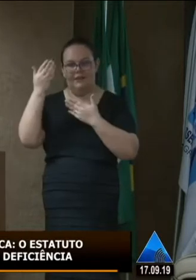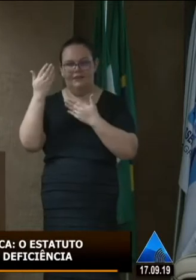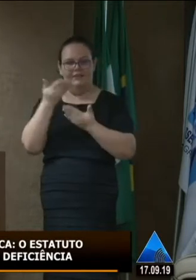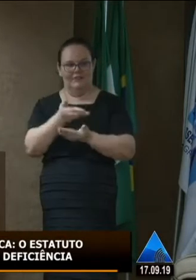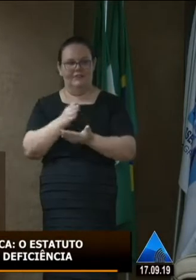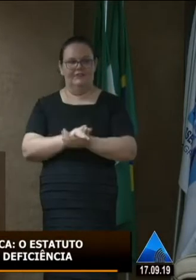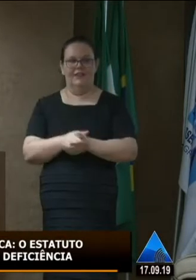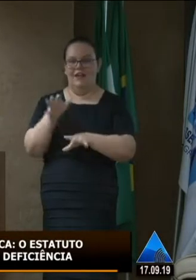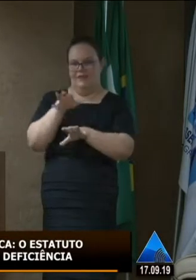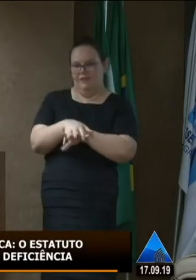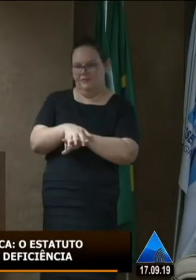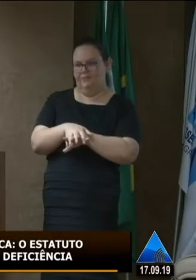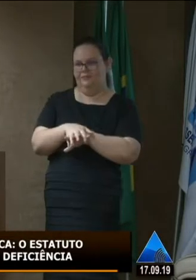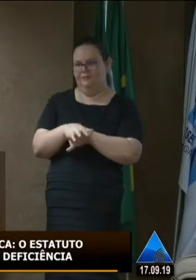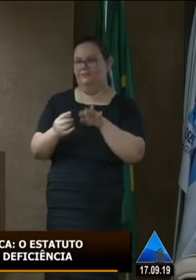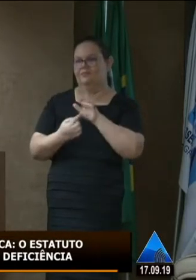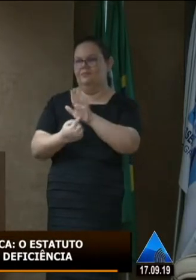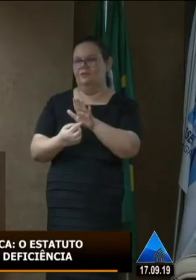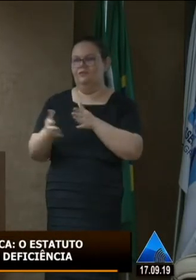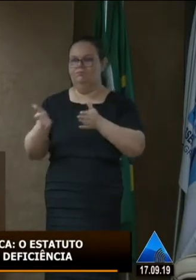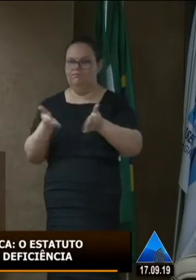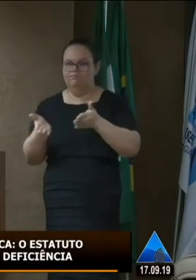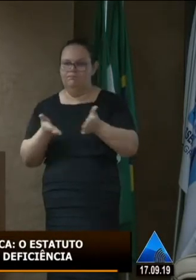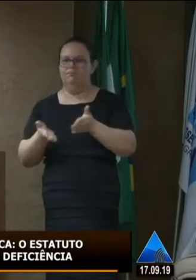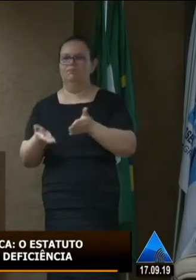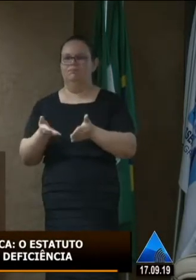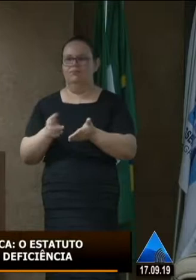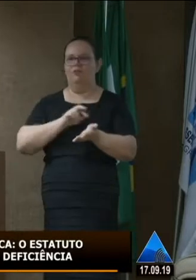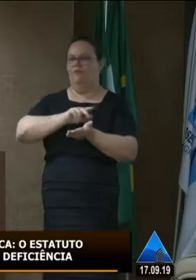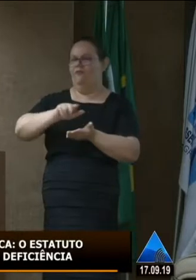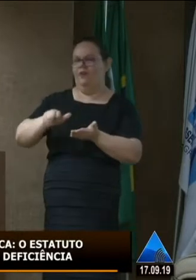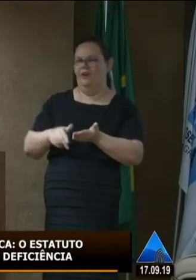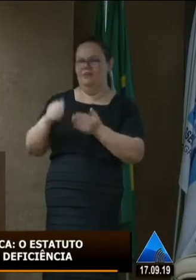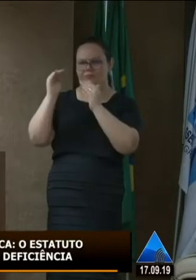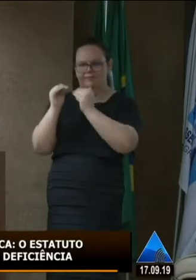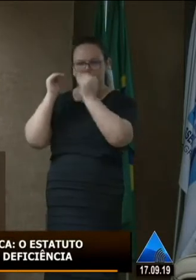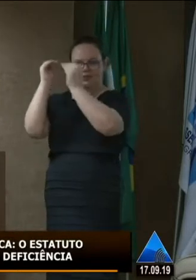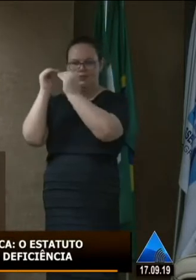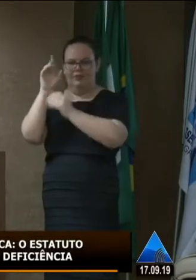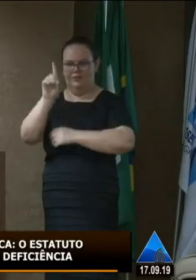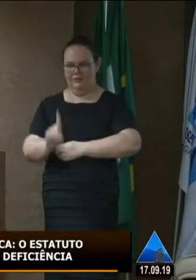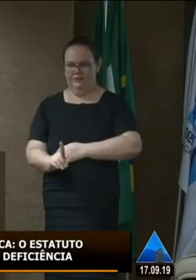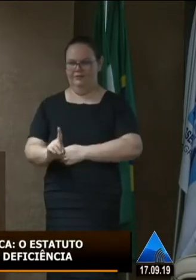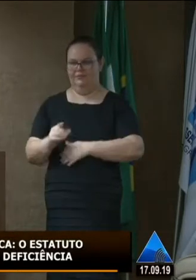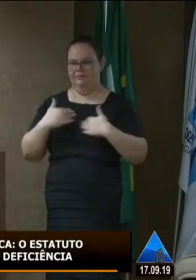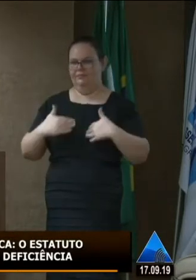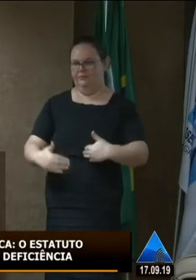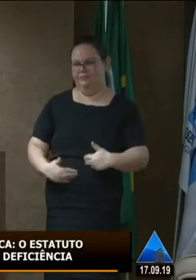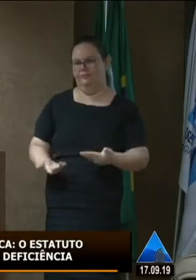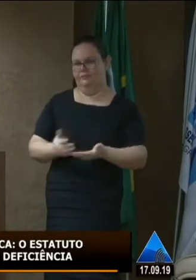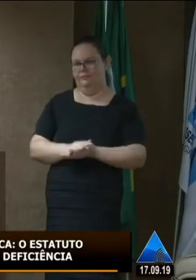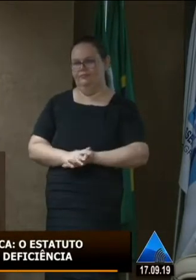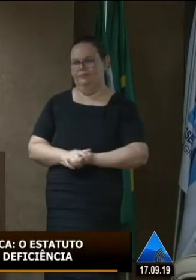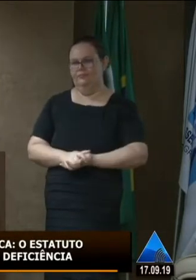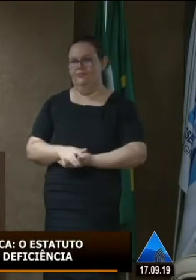falar de inclusão falar de acessibilidade falar de diversidade e sobretudo de respeitar direitos humanos é lamentável que essa